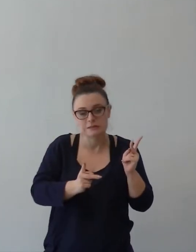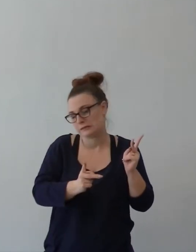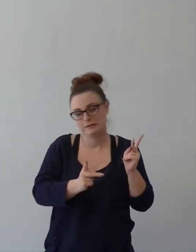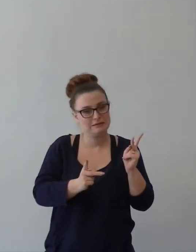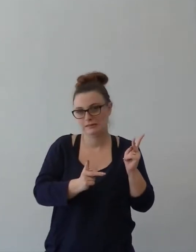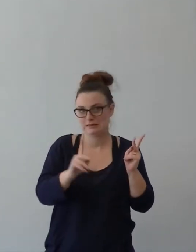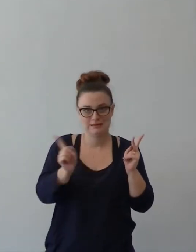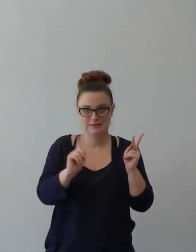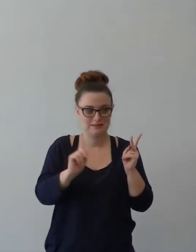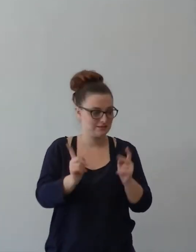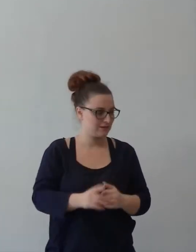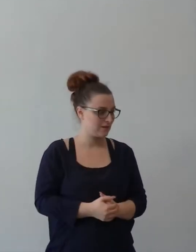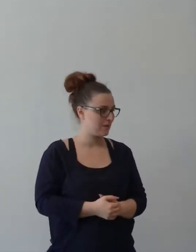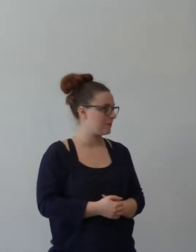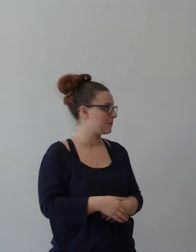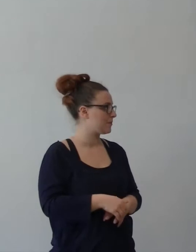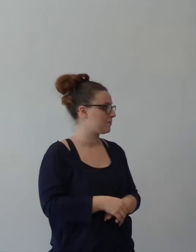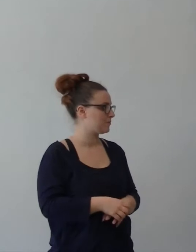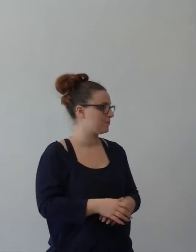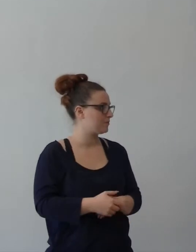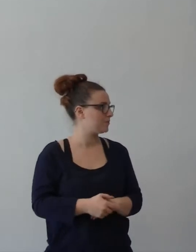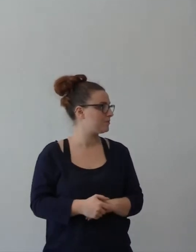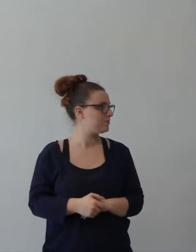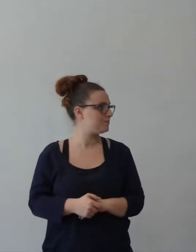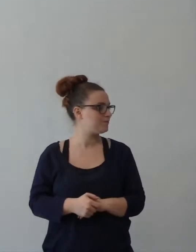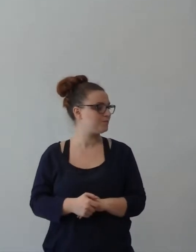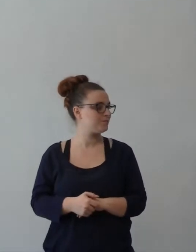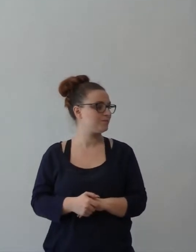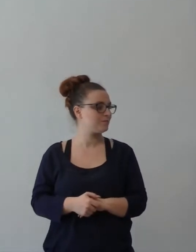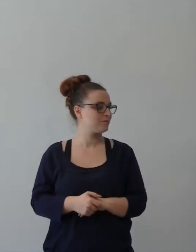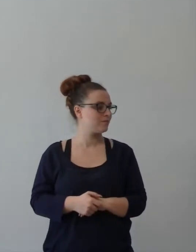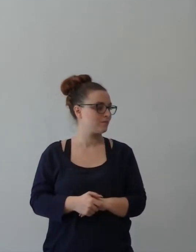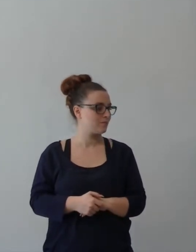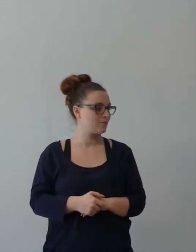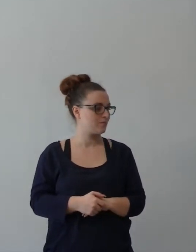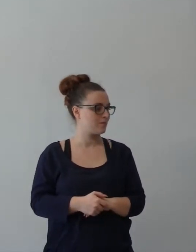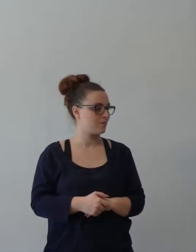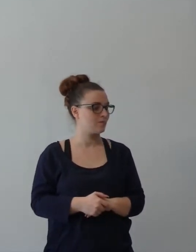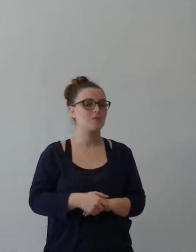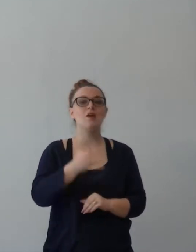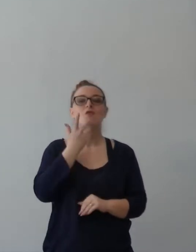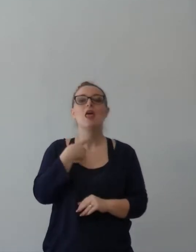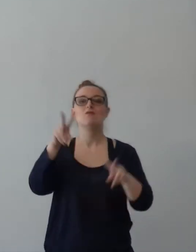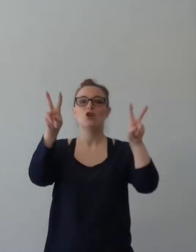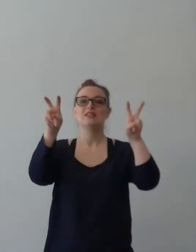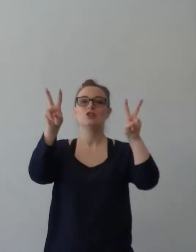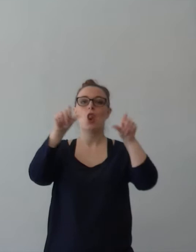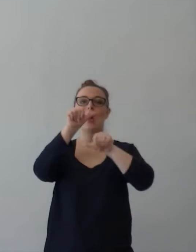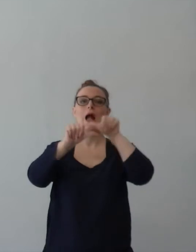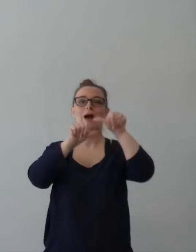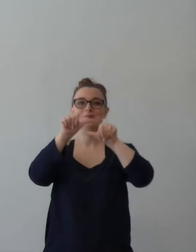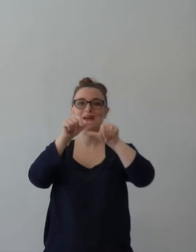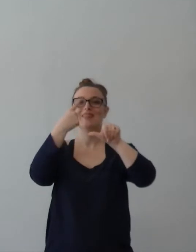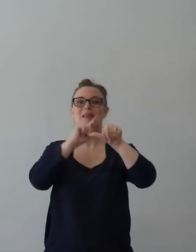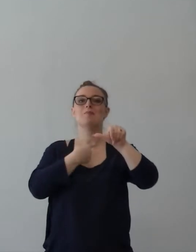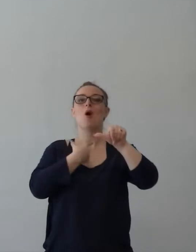che no. Ho avuto la tentazione di mettere titolo a questa praticazione, come